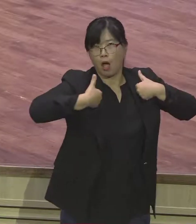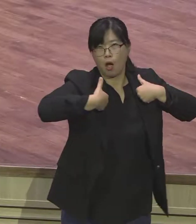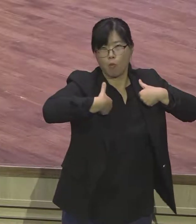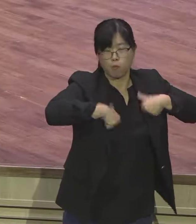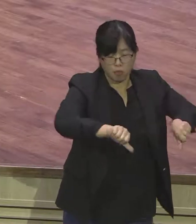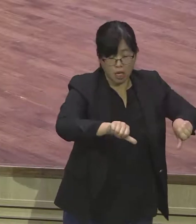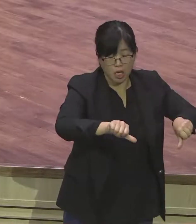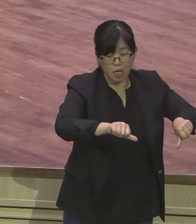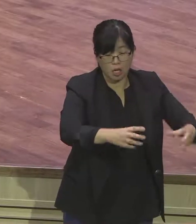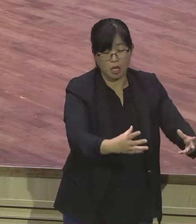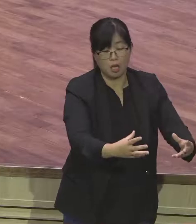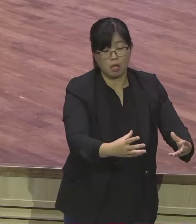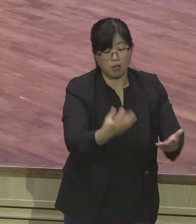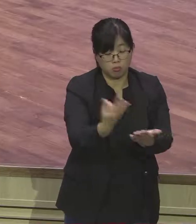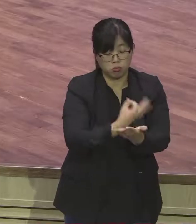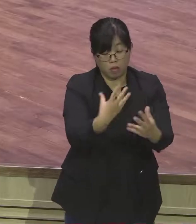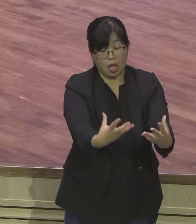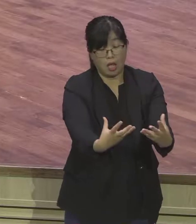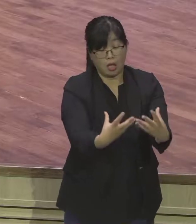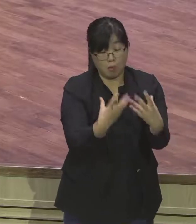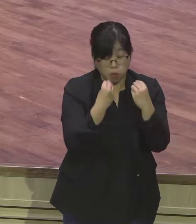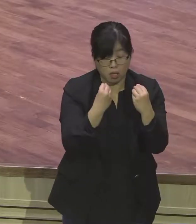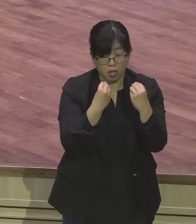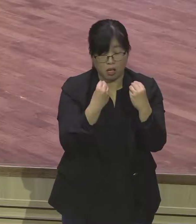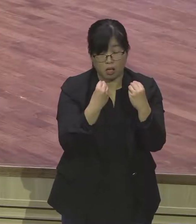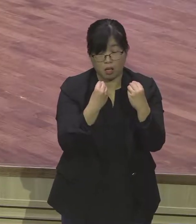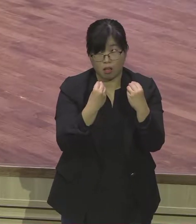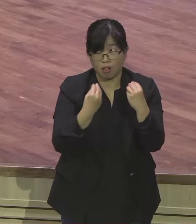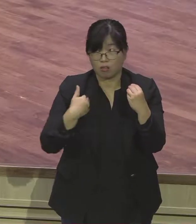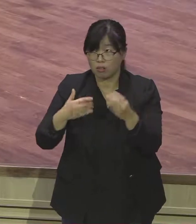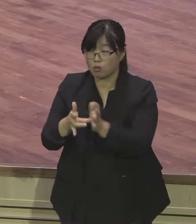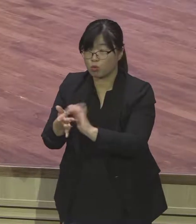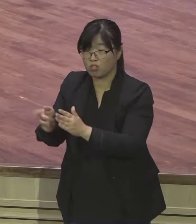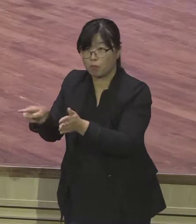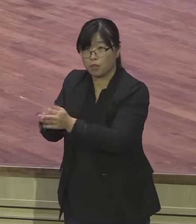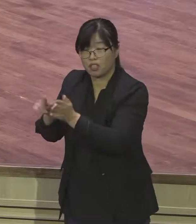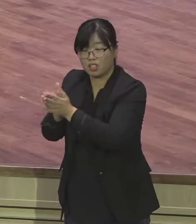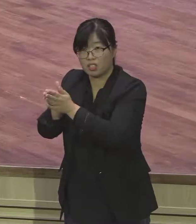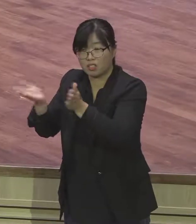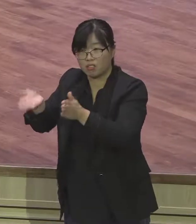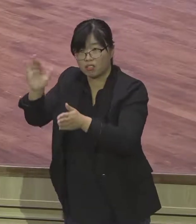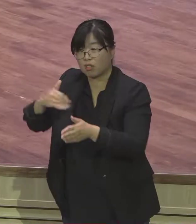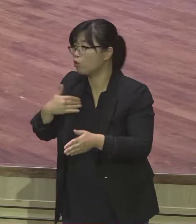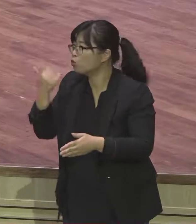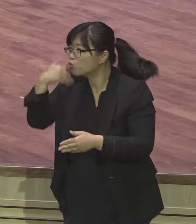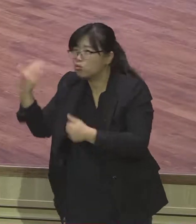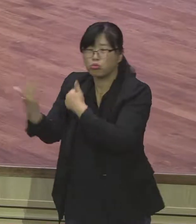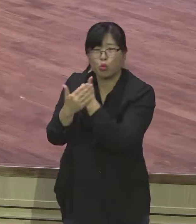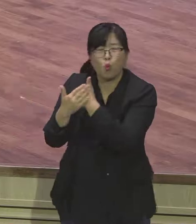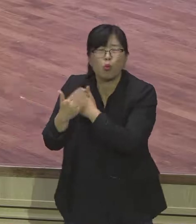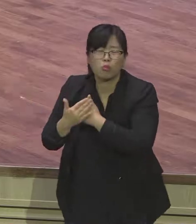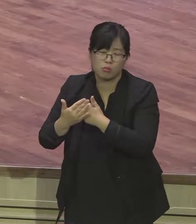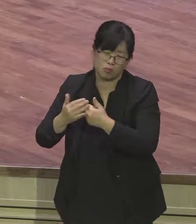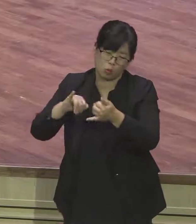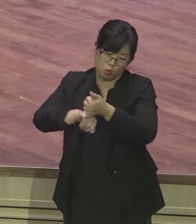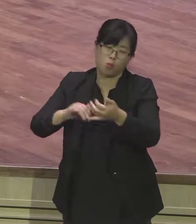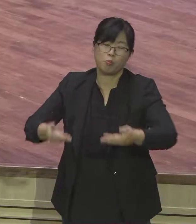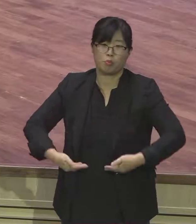이게 돌아온 분들이 어려웁니다. 산업성회 연결을 해서 이분들의 적성에 맞는 일을 할 수 있도록 어떻게 하든 연결시켜주어서 지속적인